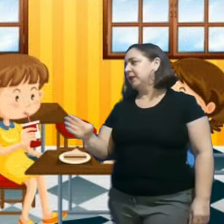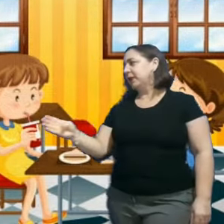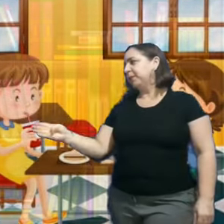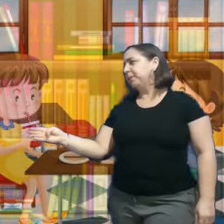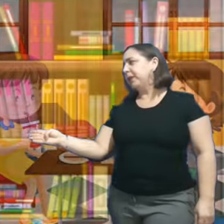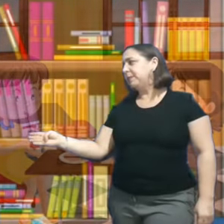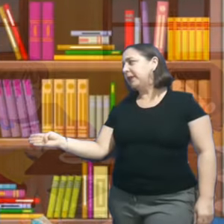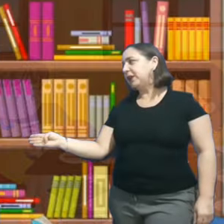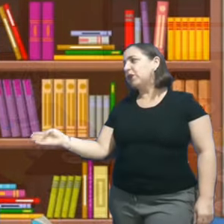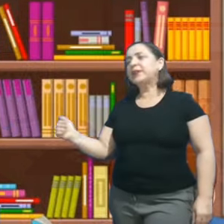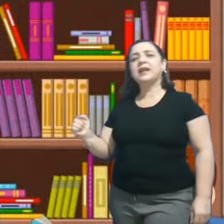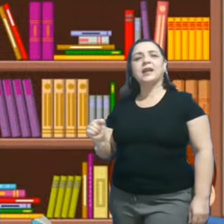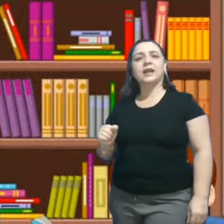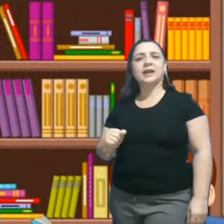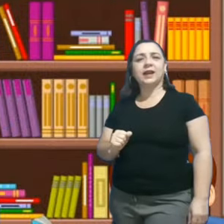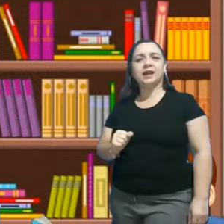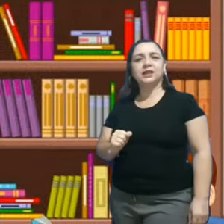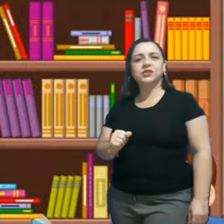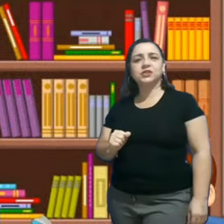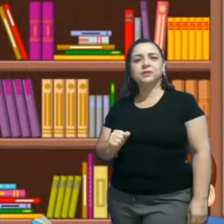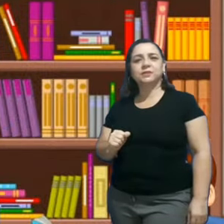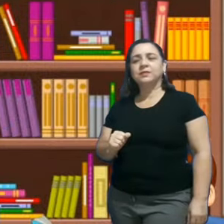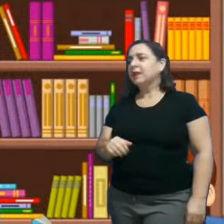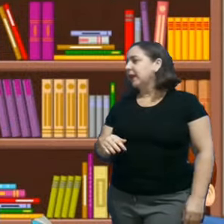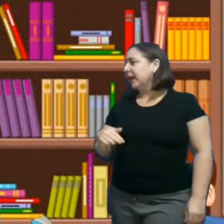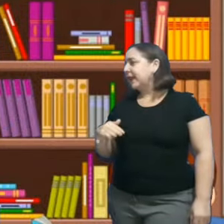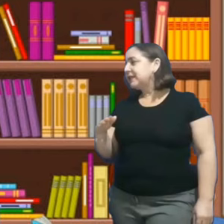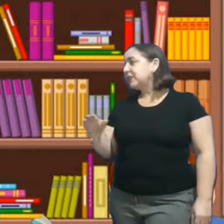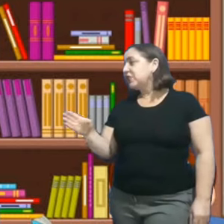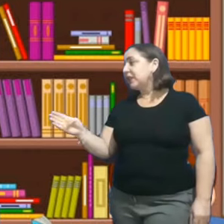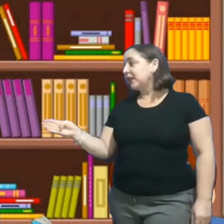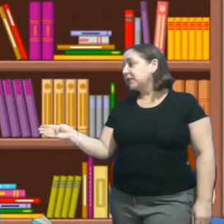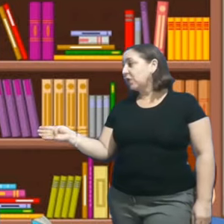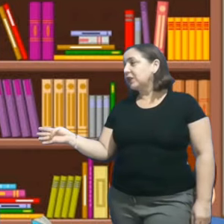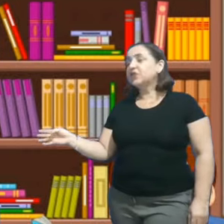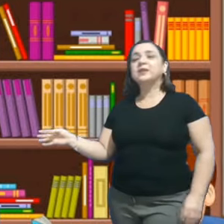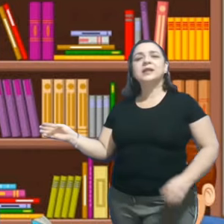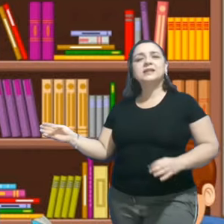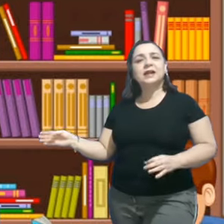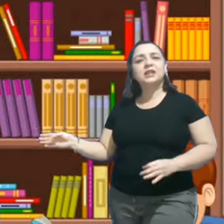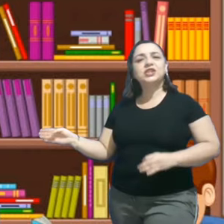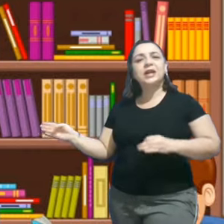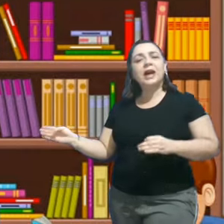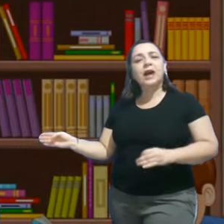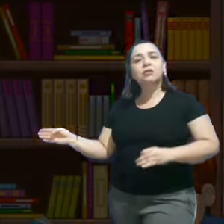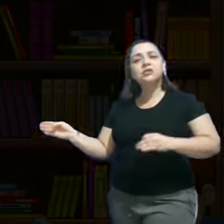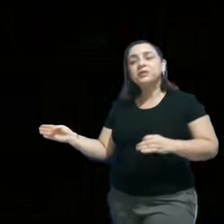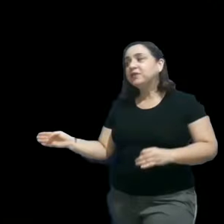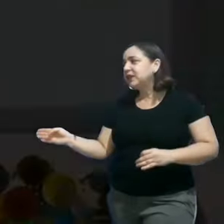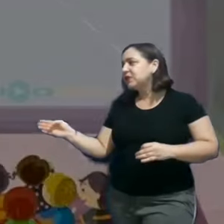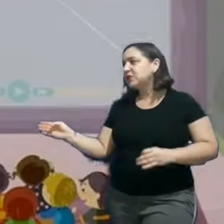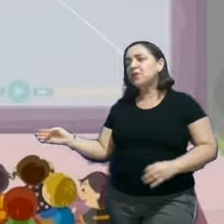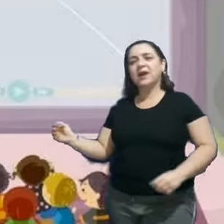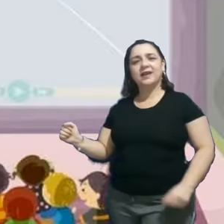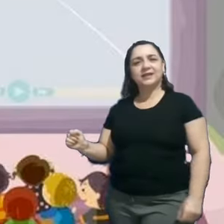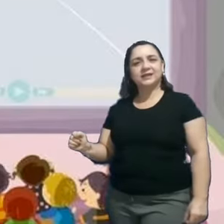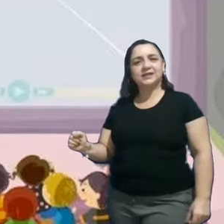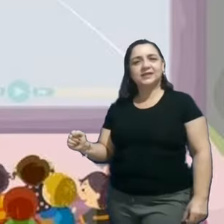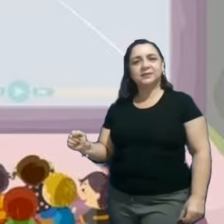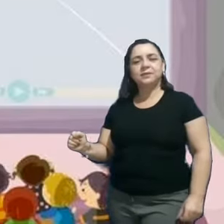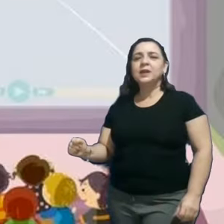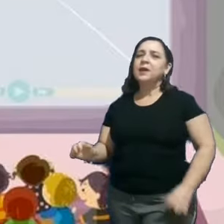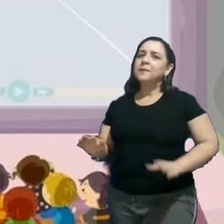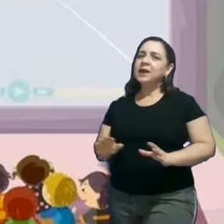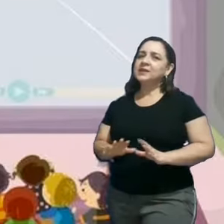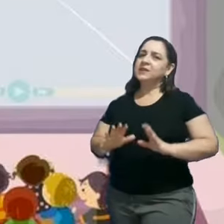bibliotecas, existem escolas que tem sala de audiovisuais.